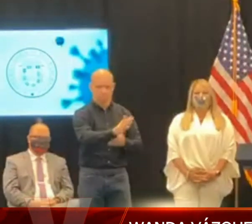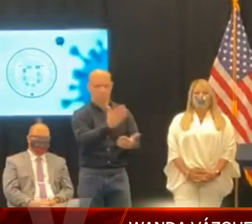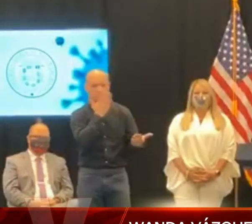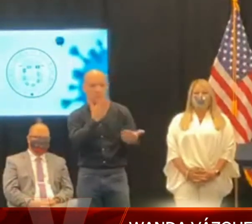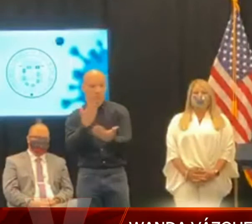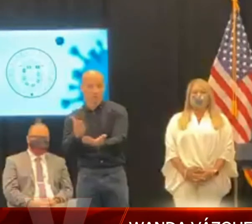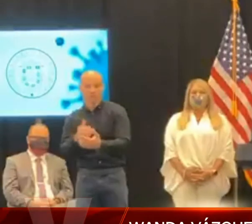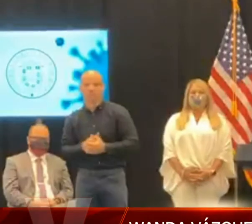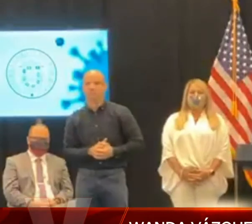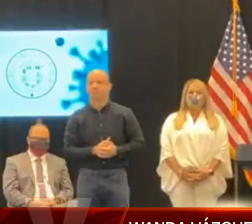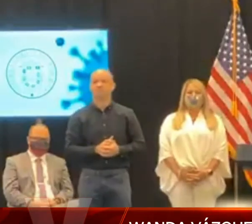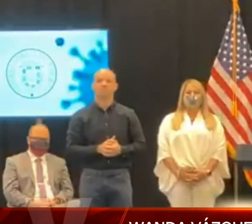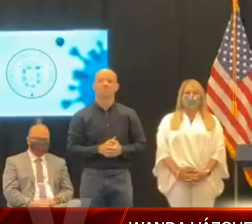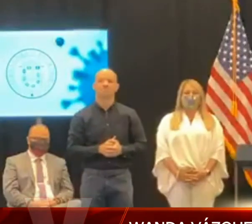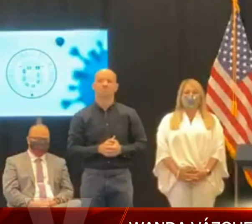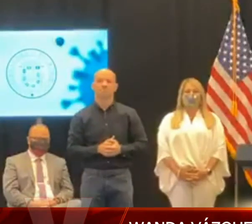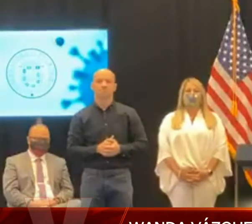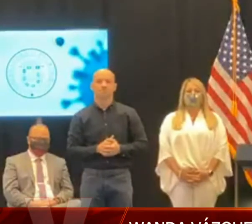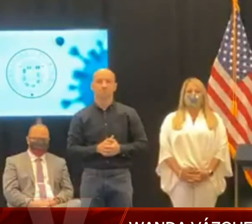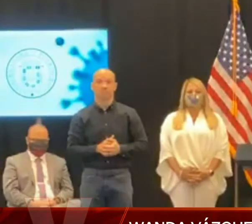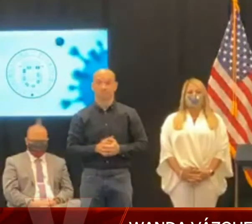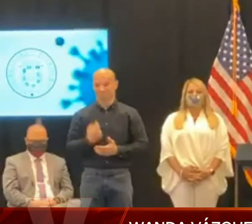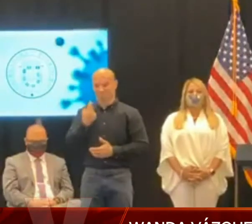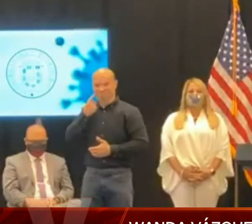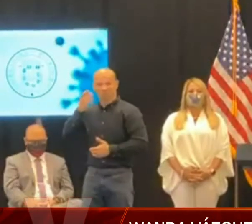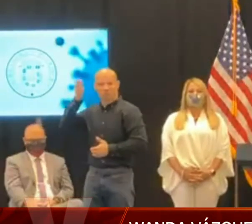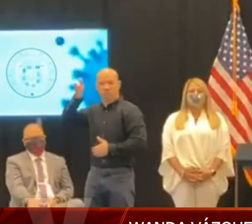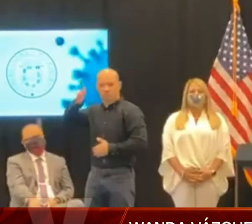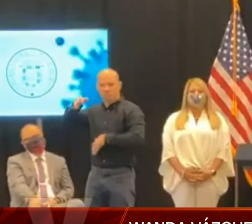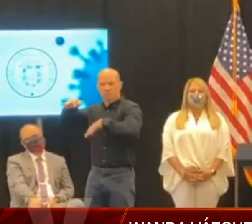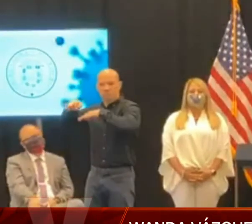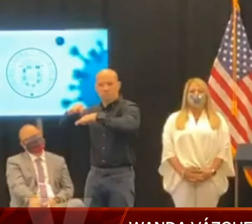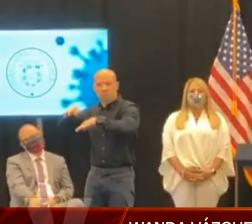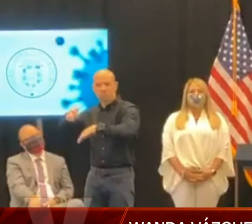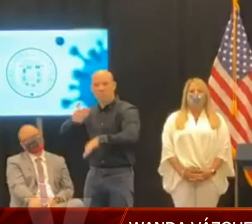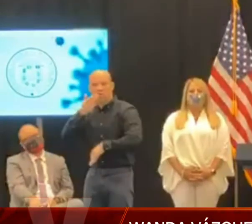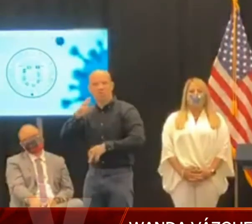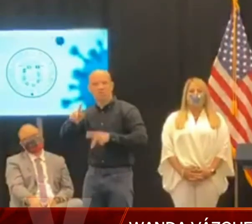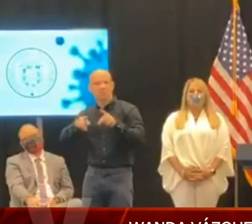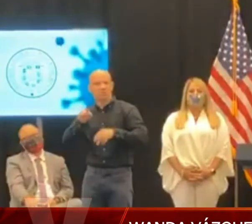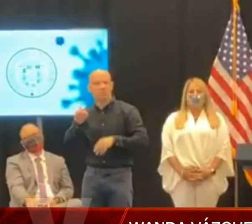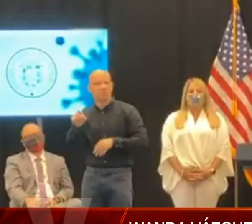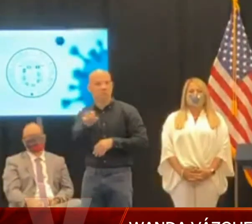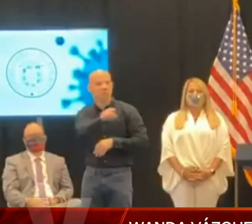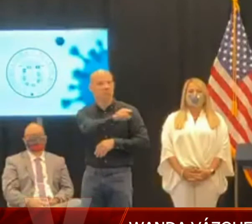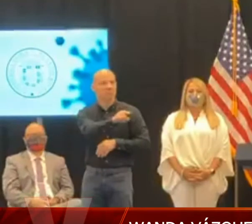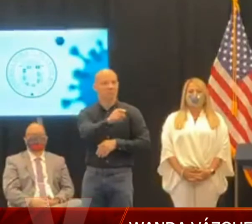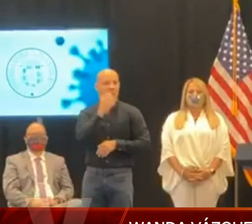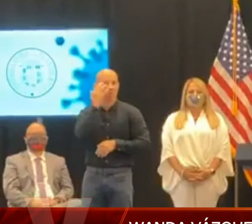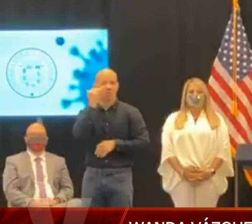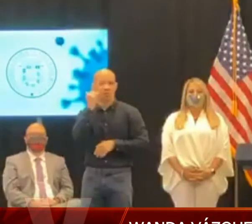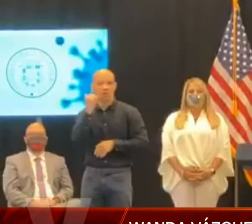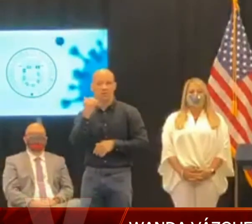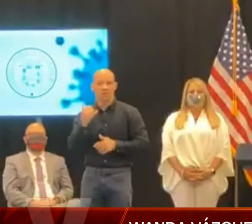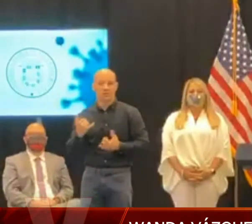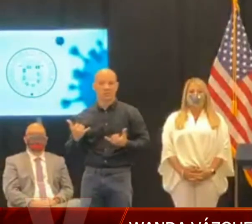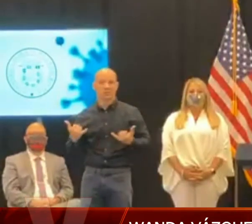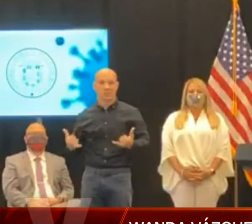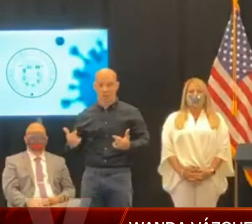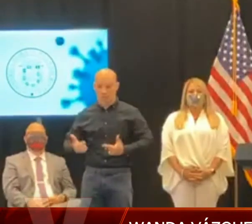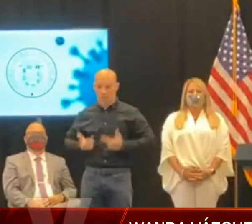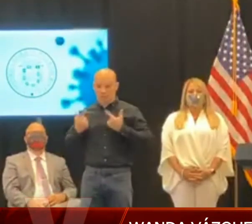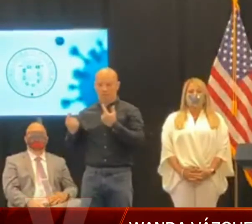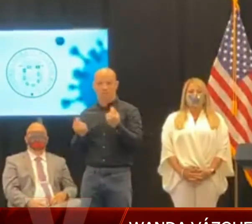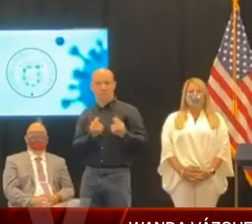Sobre todo lo anterior, quiero agradecer a la ciudadanía por cambiar las formas en que viven sus vidas